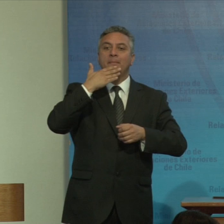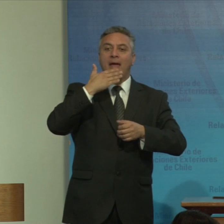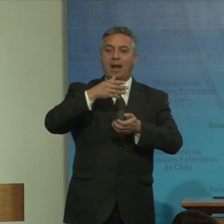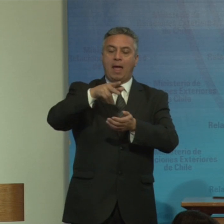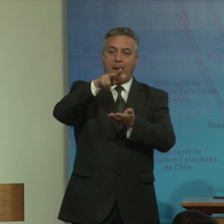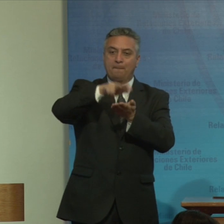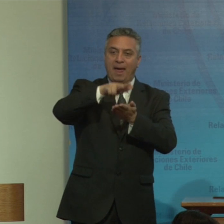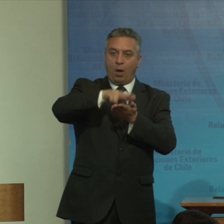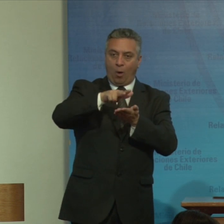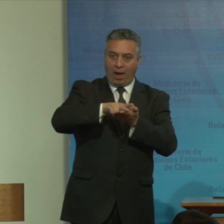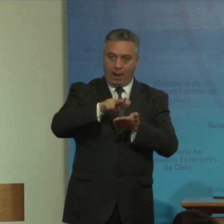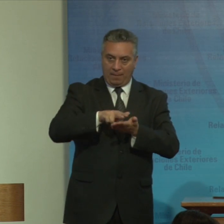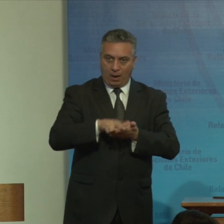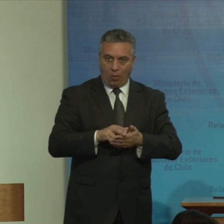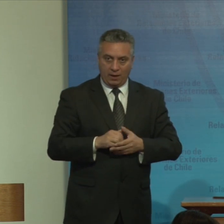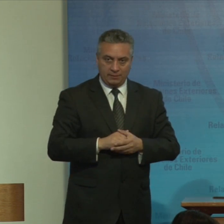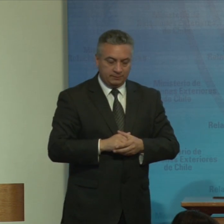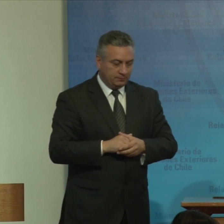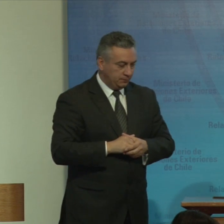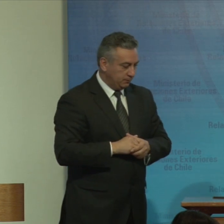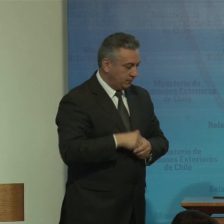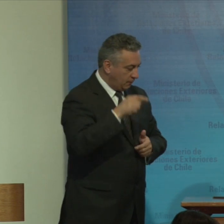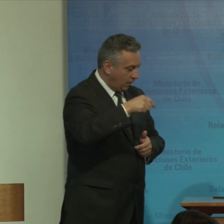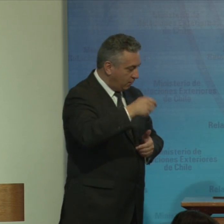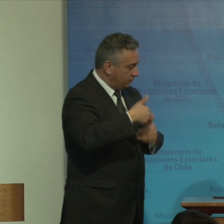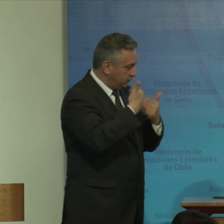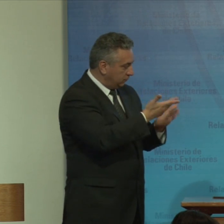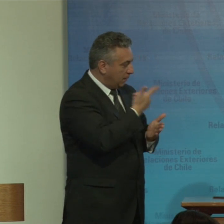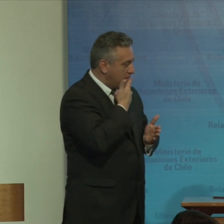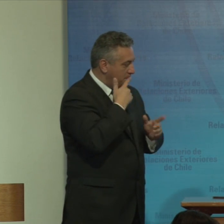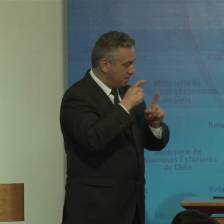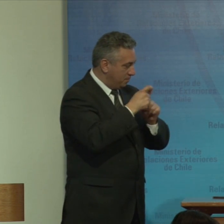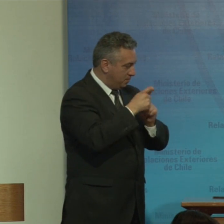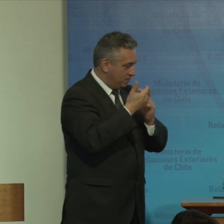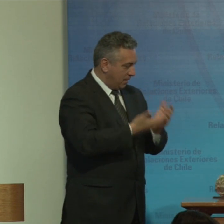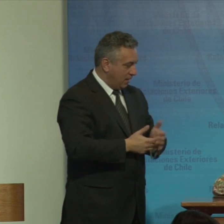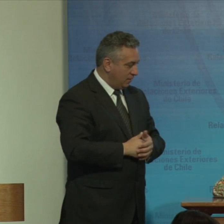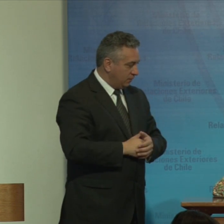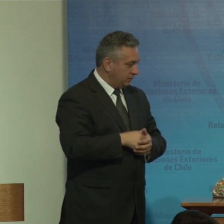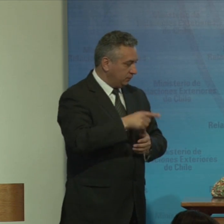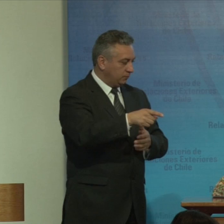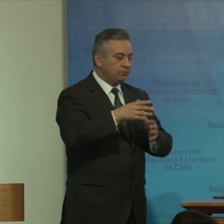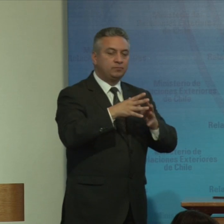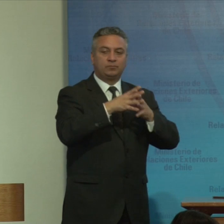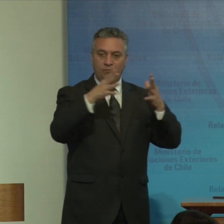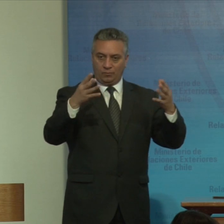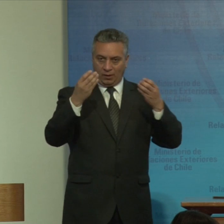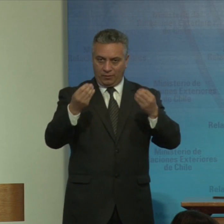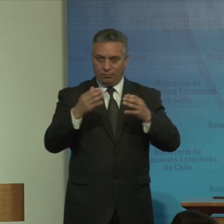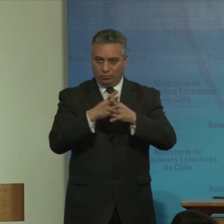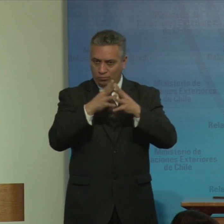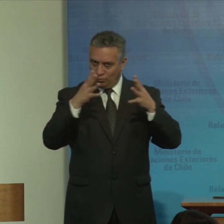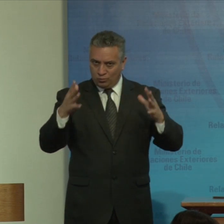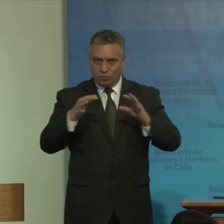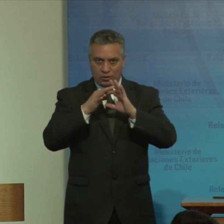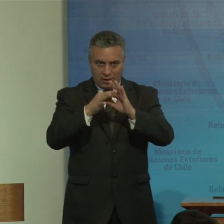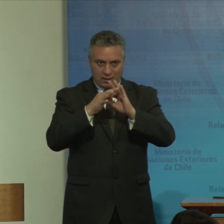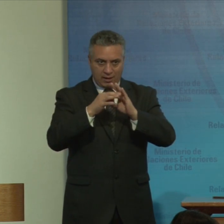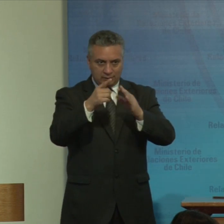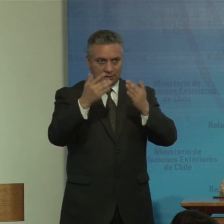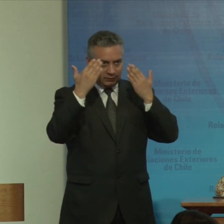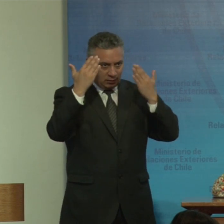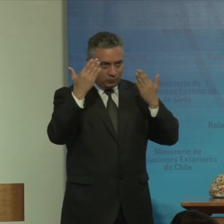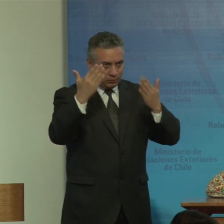participación en el día de hoy y le damos la palabra gracias muy bien muchísimas gracias señor